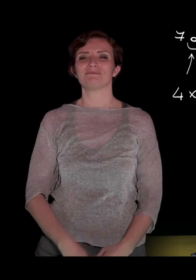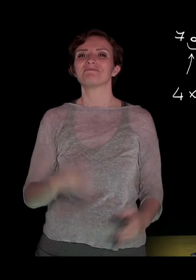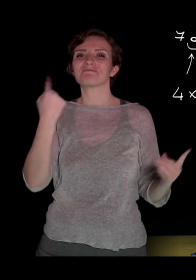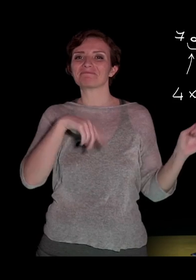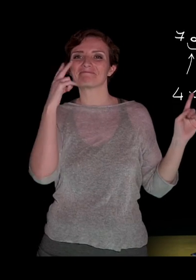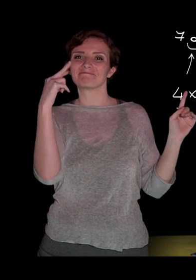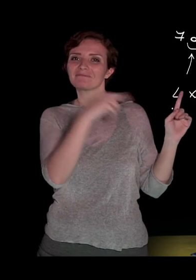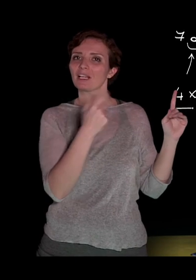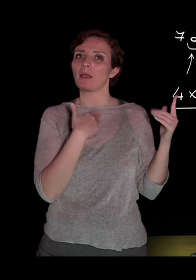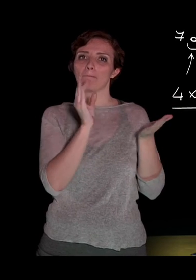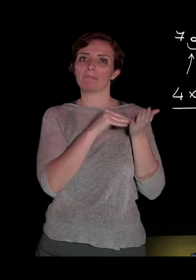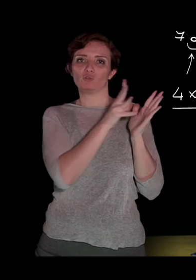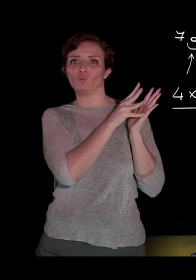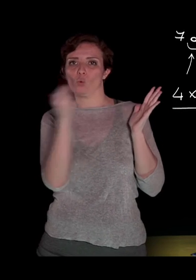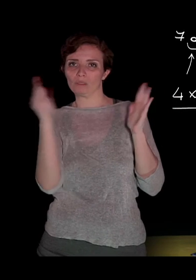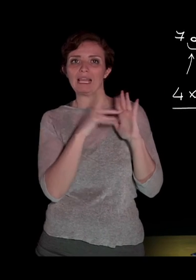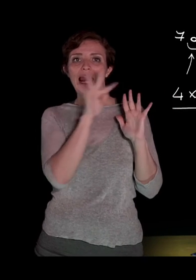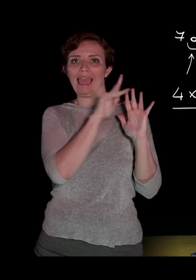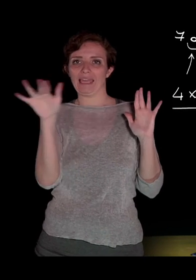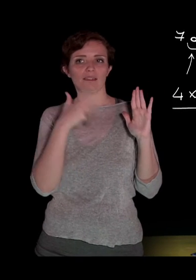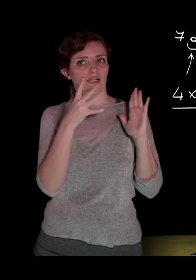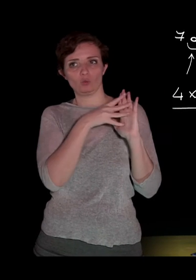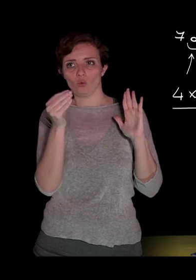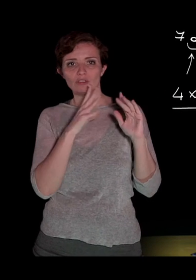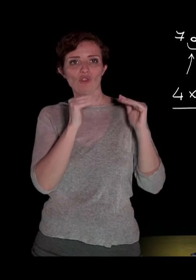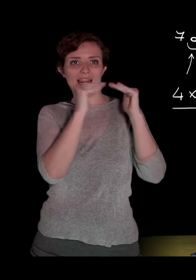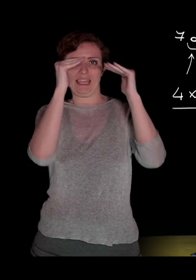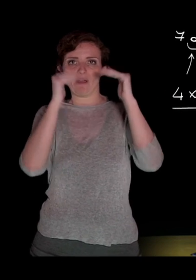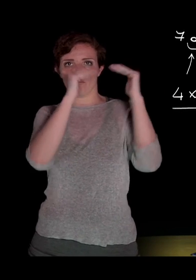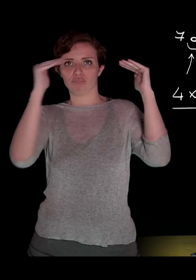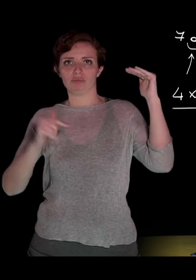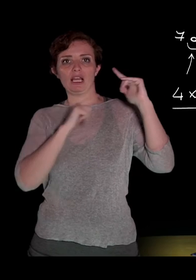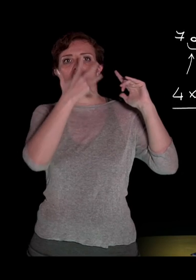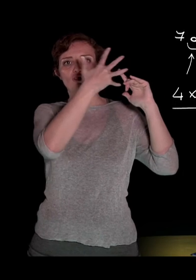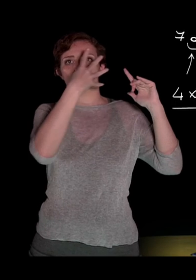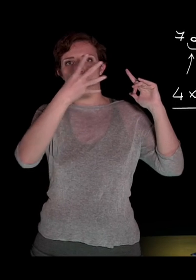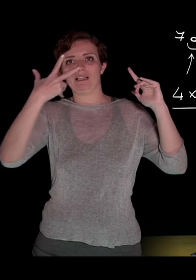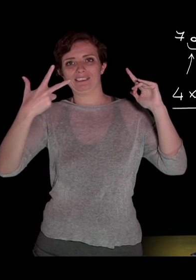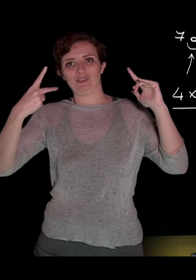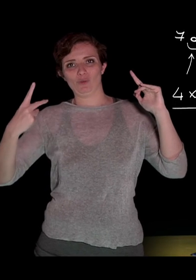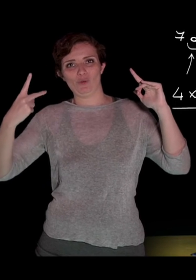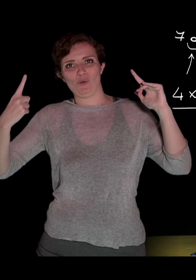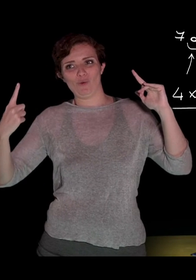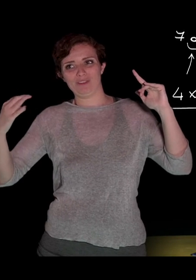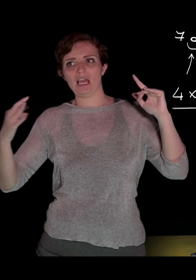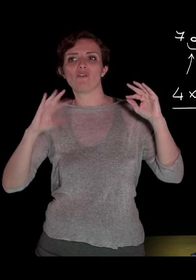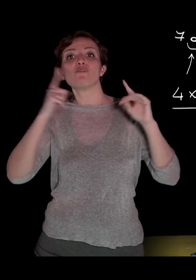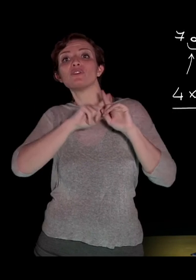Come vedete sono presenti tutte quante le lettere con tutti quanti i gradi, da 5, che è il grado massimo, fino al termine noto che evidentemente